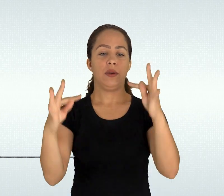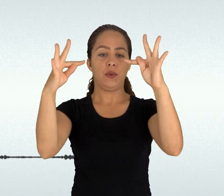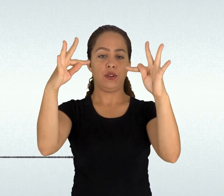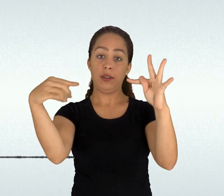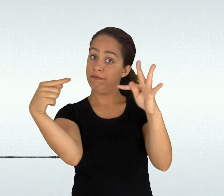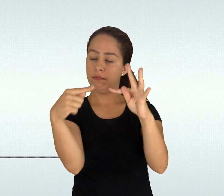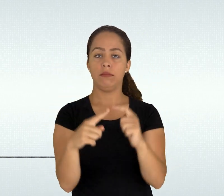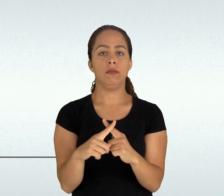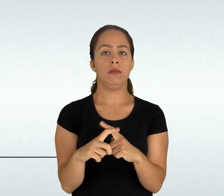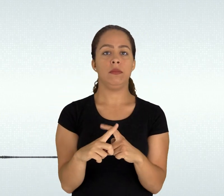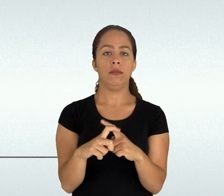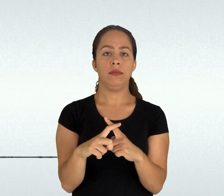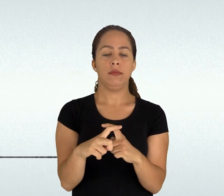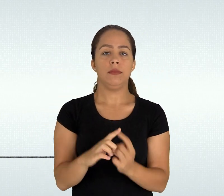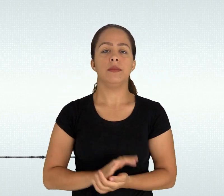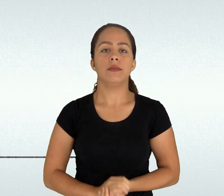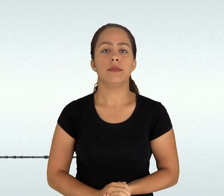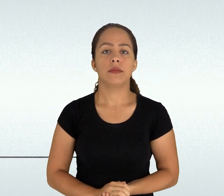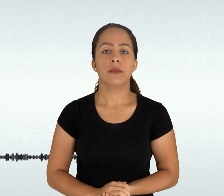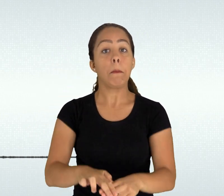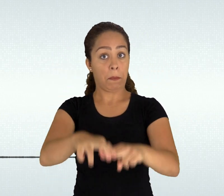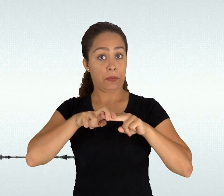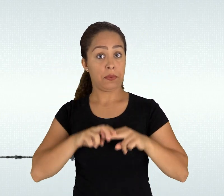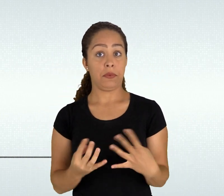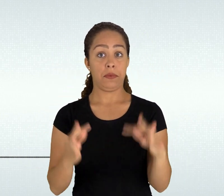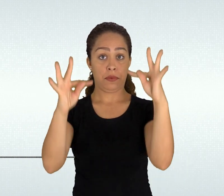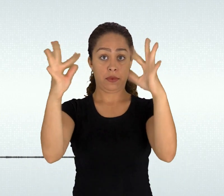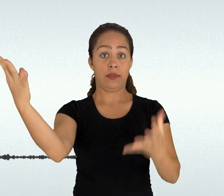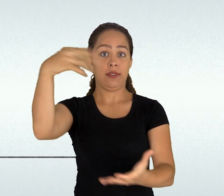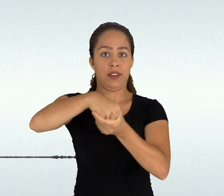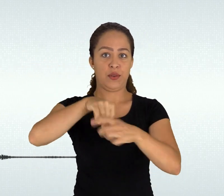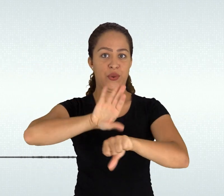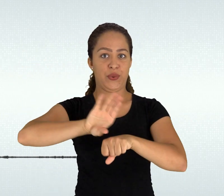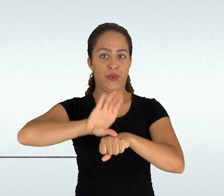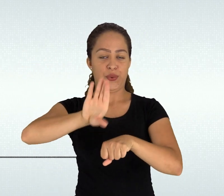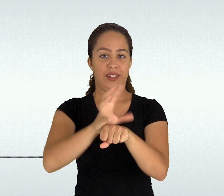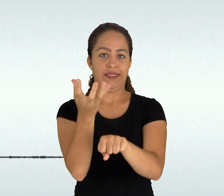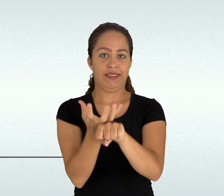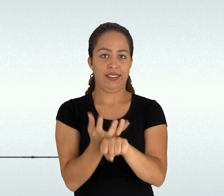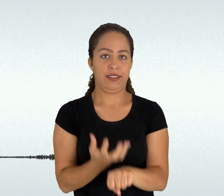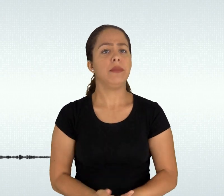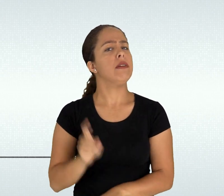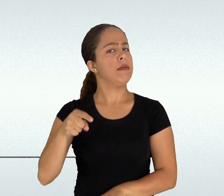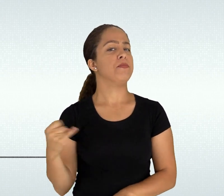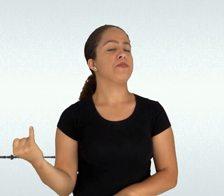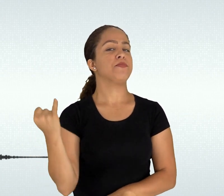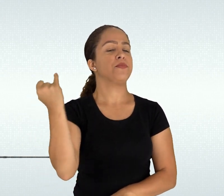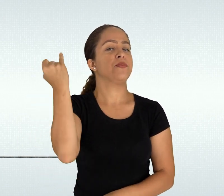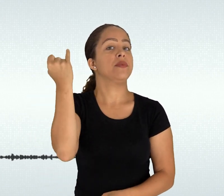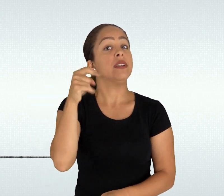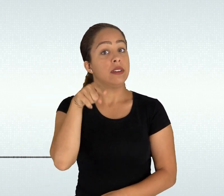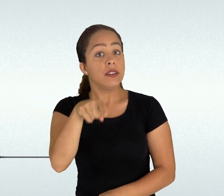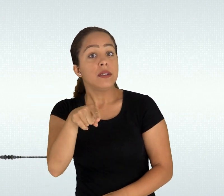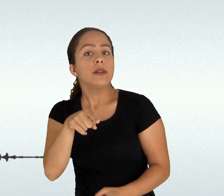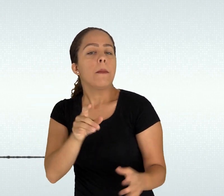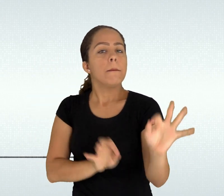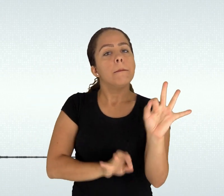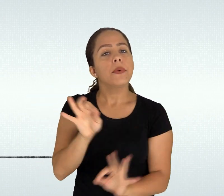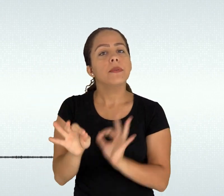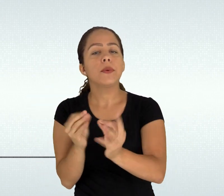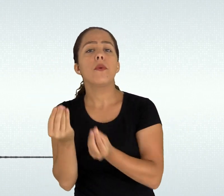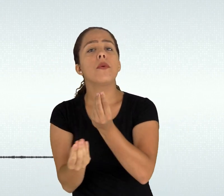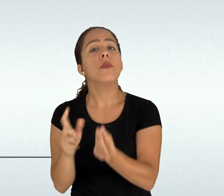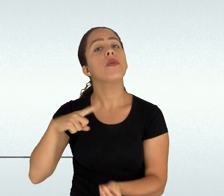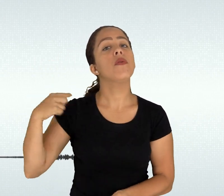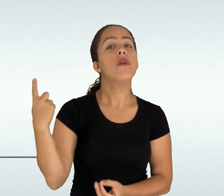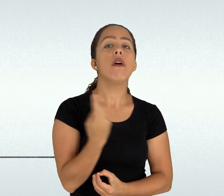assim a aplicação efetiva desse importante fundamento da educação profissional técnica de nível médio